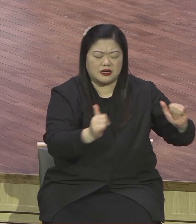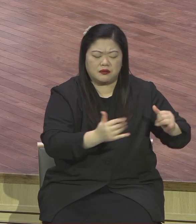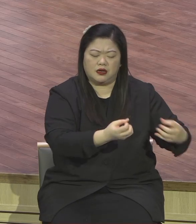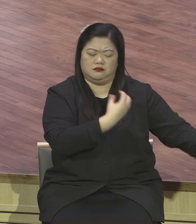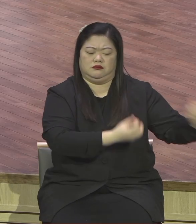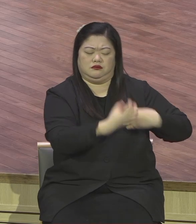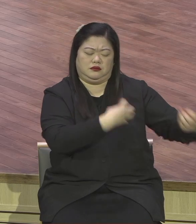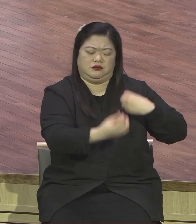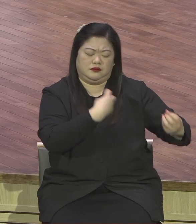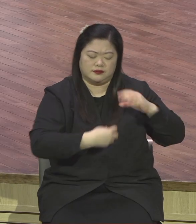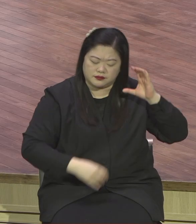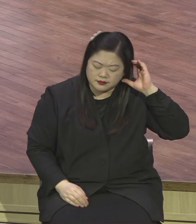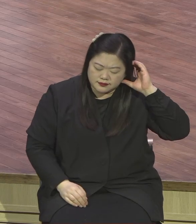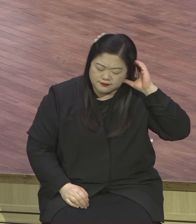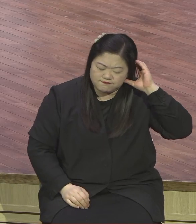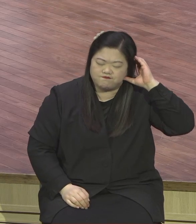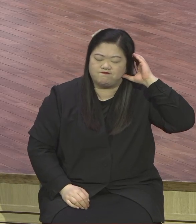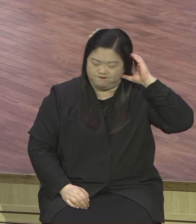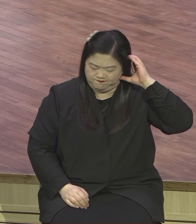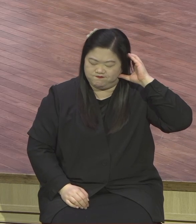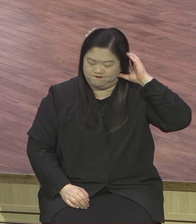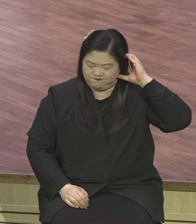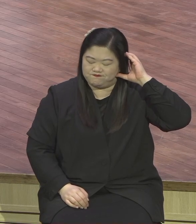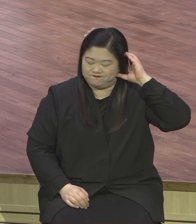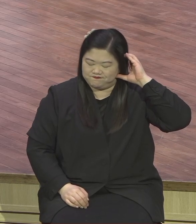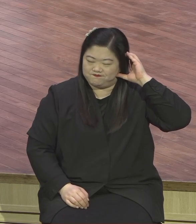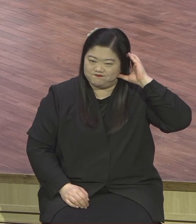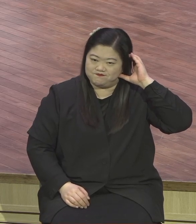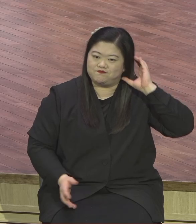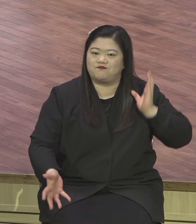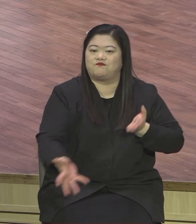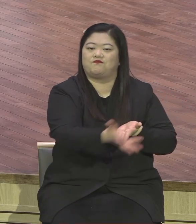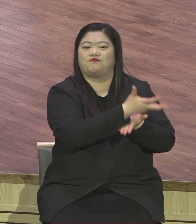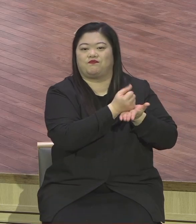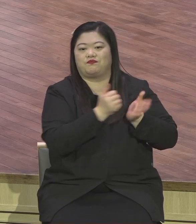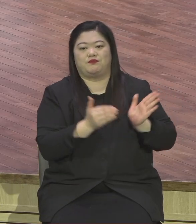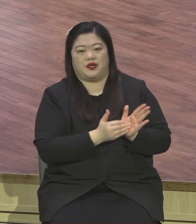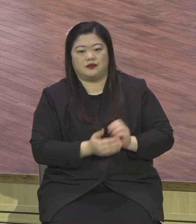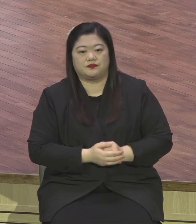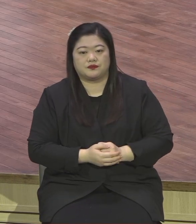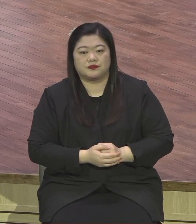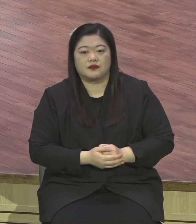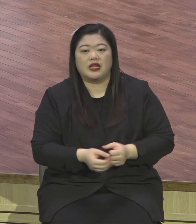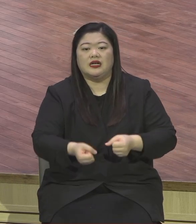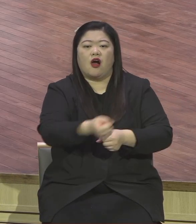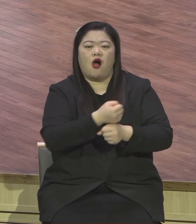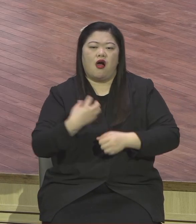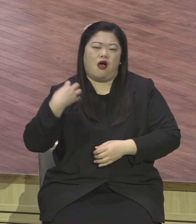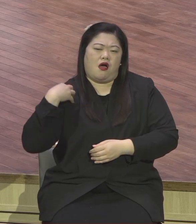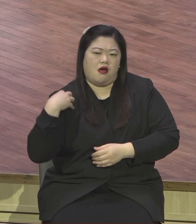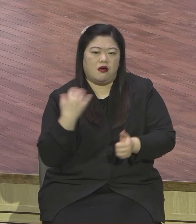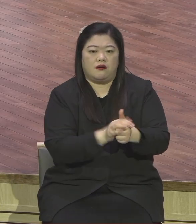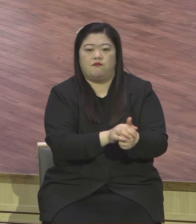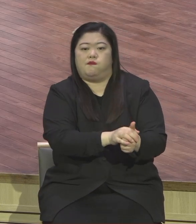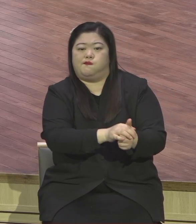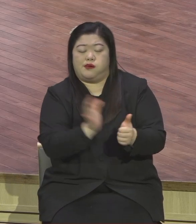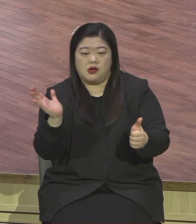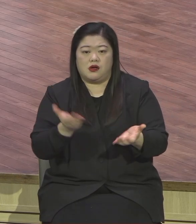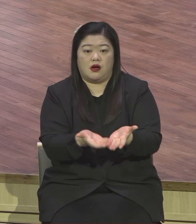내가 그의 어깨에서 짐을 벗기고 그의 손으로 광주를 놓게 하였도다 너가 고난